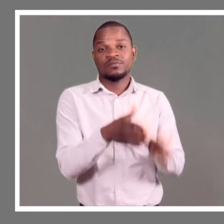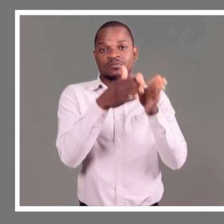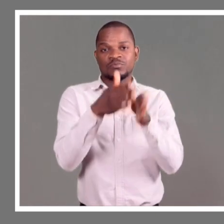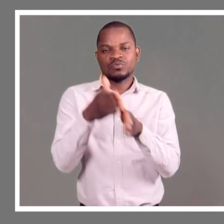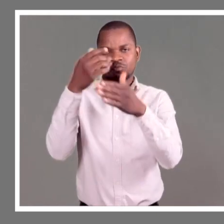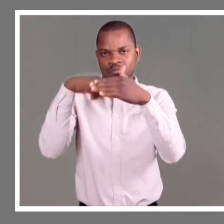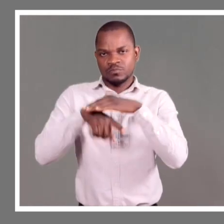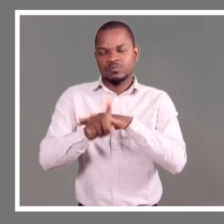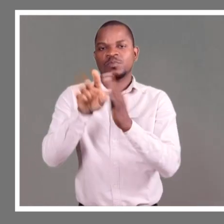suas mãos.